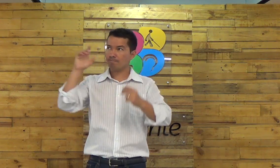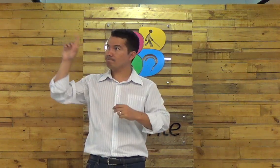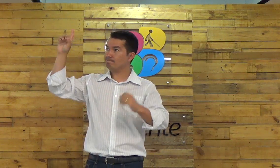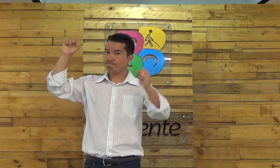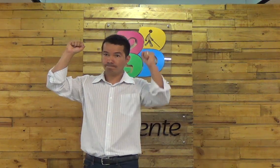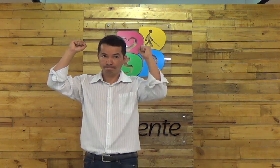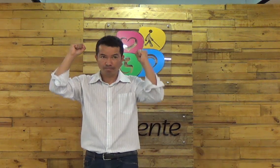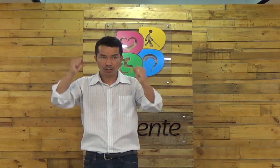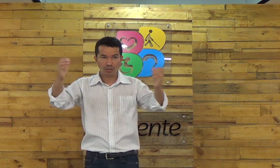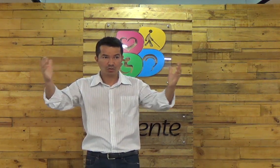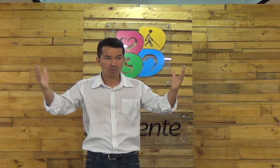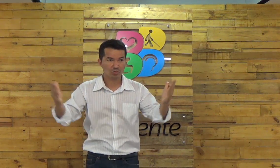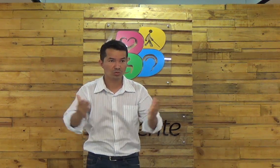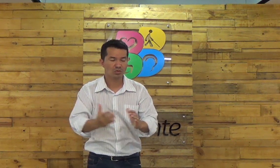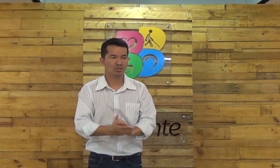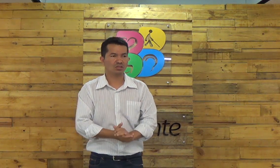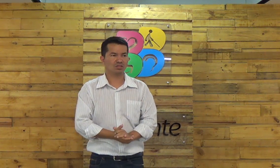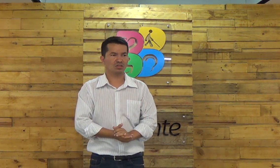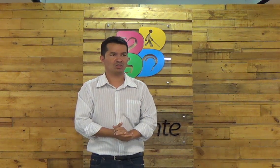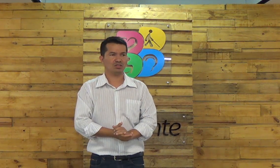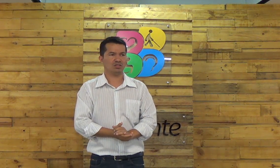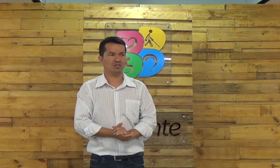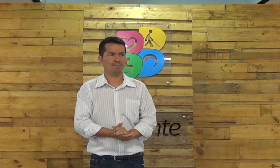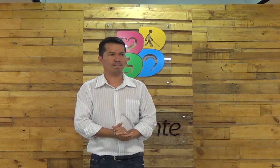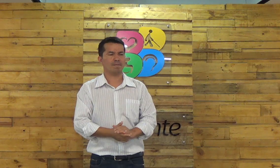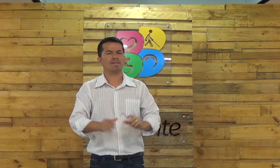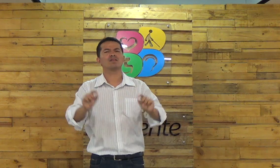a sua vida ele pode fazer isso hoje agora